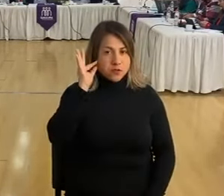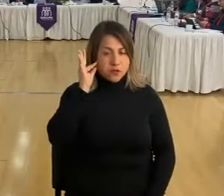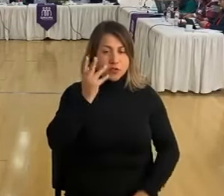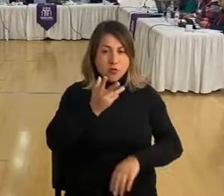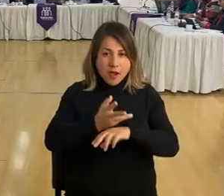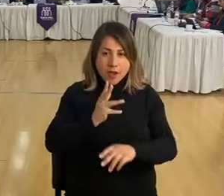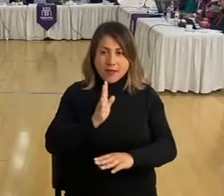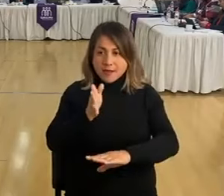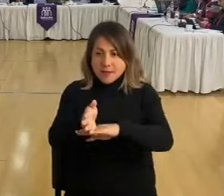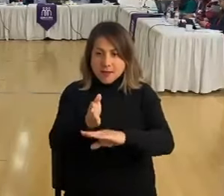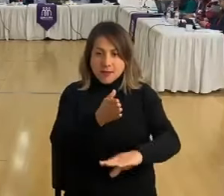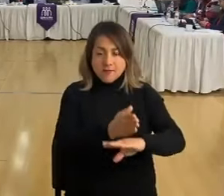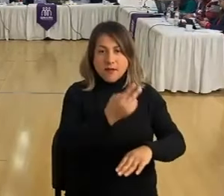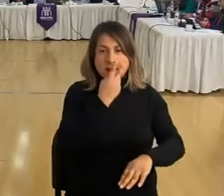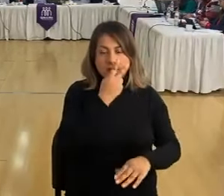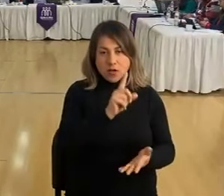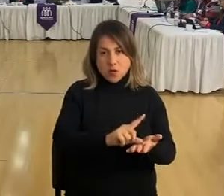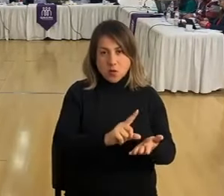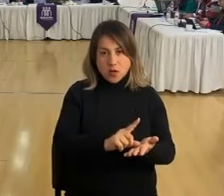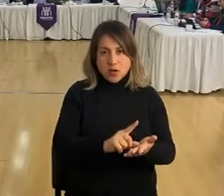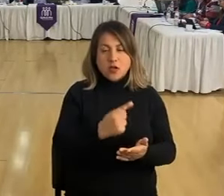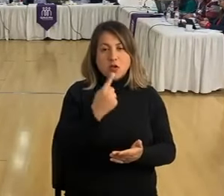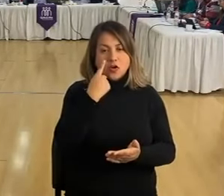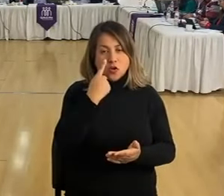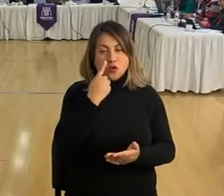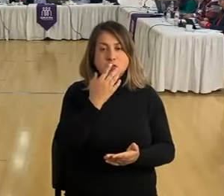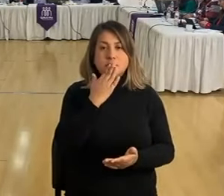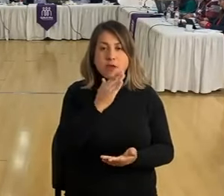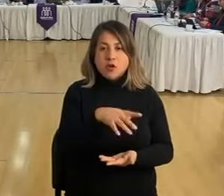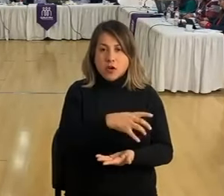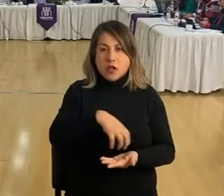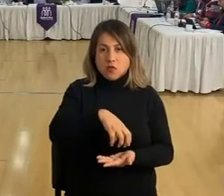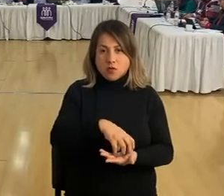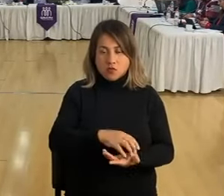conocen. De alguna forma la comuna mejor que nadie.